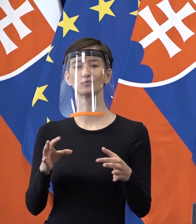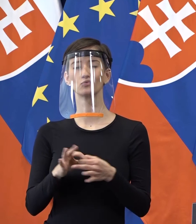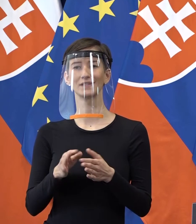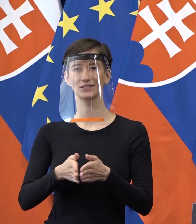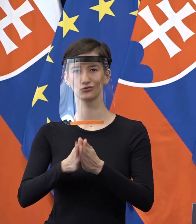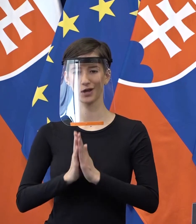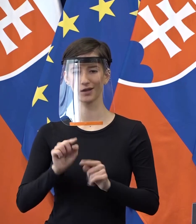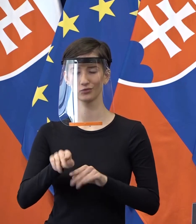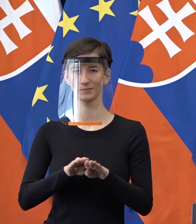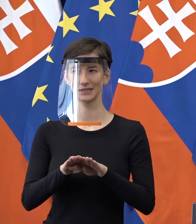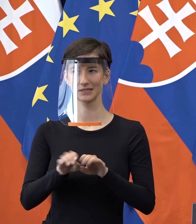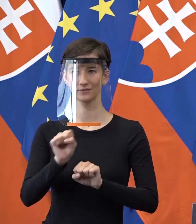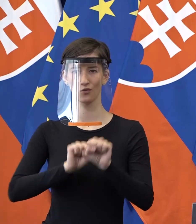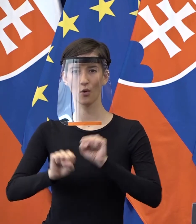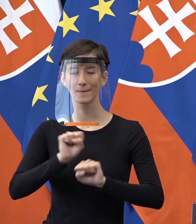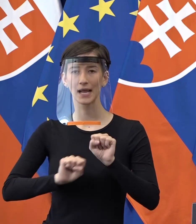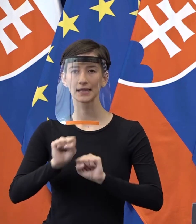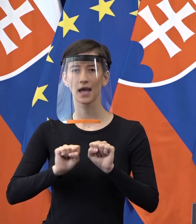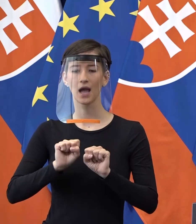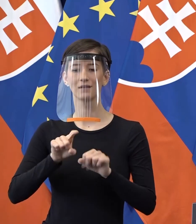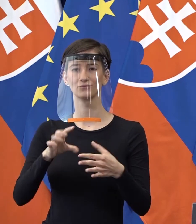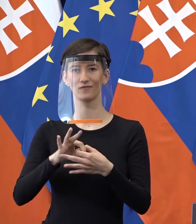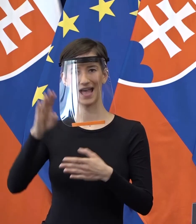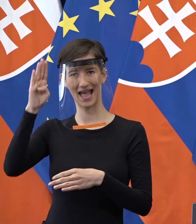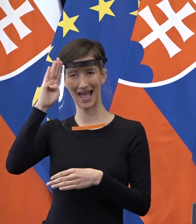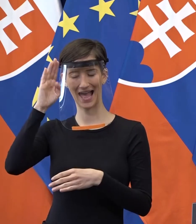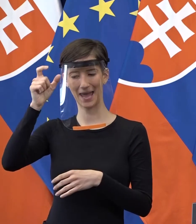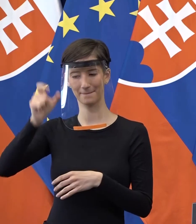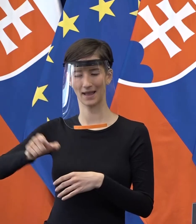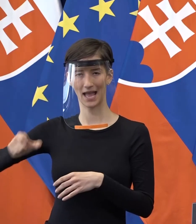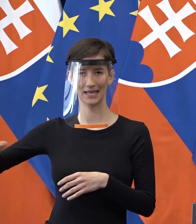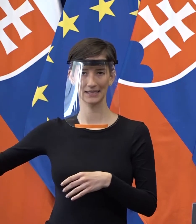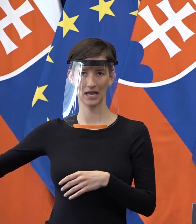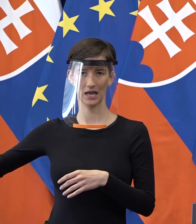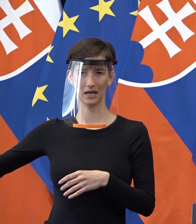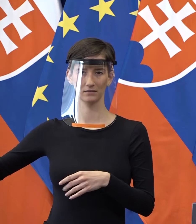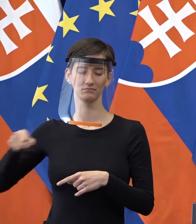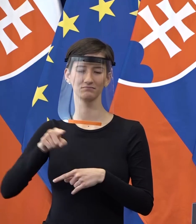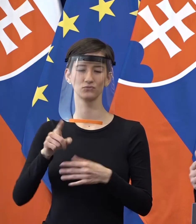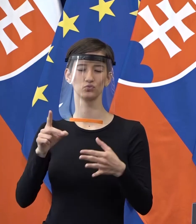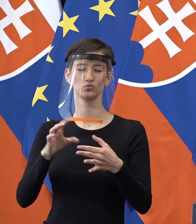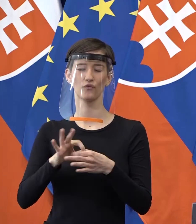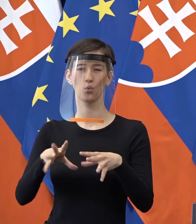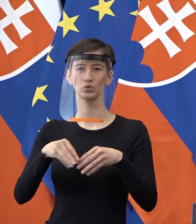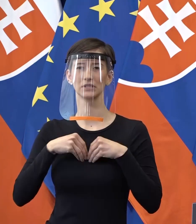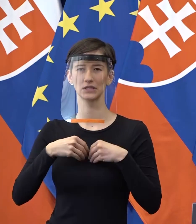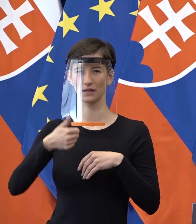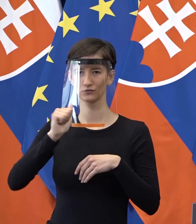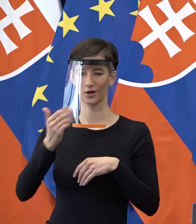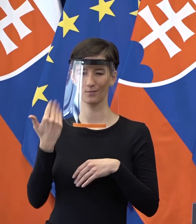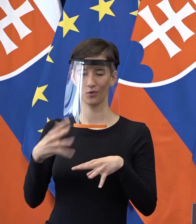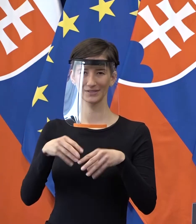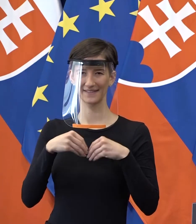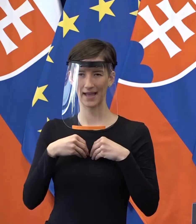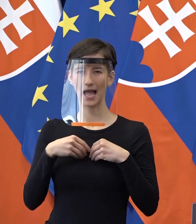obrany poskytnutýchto ľudí alebo táto uznesenie, ktoré bolo včera schválené, je bez zaťaľ ohraničenia